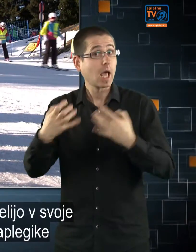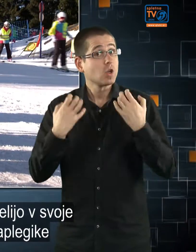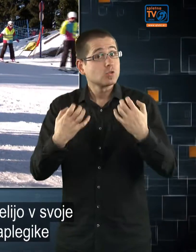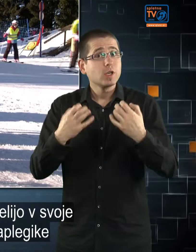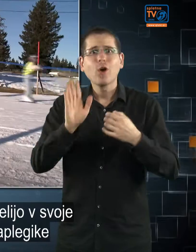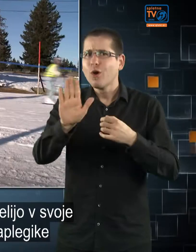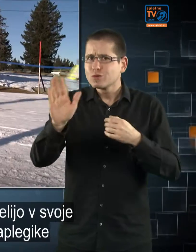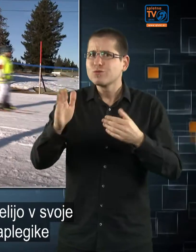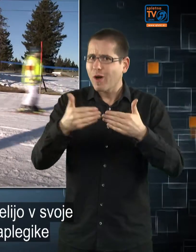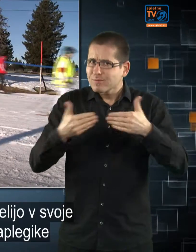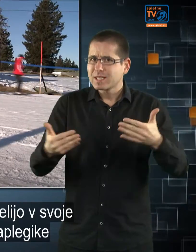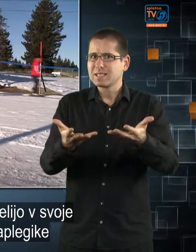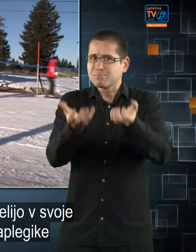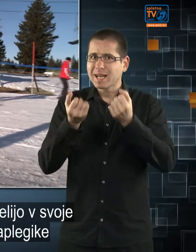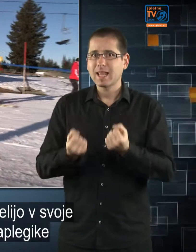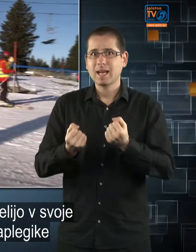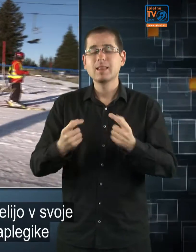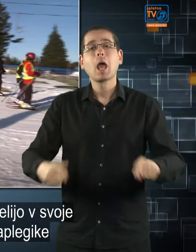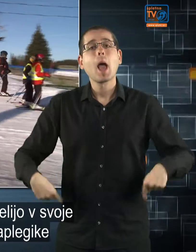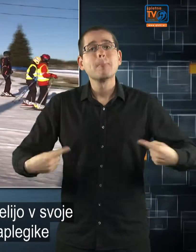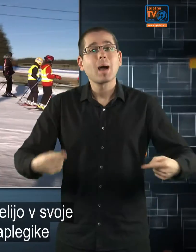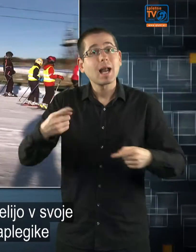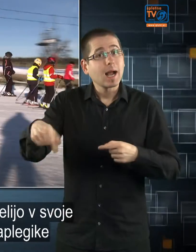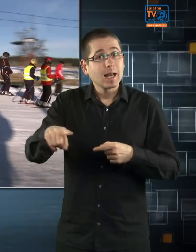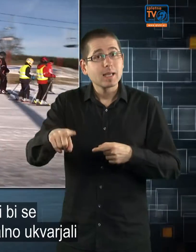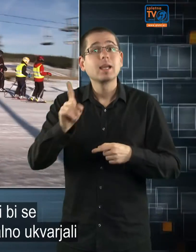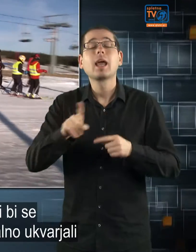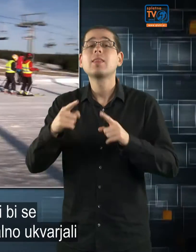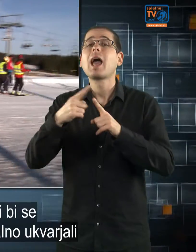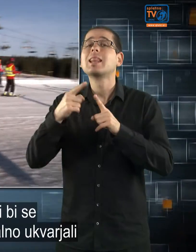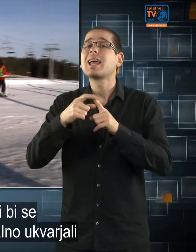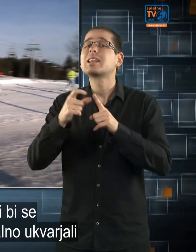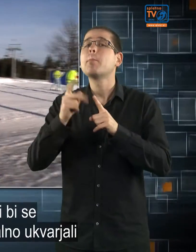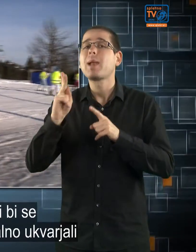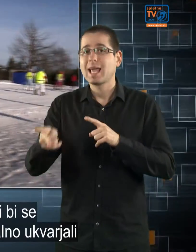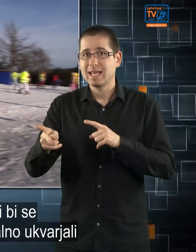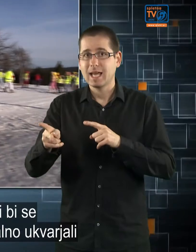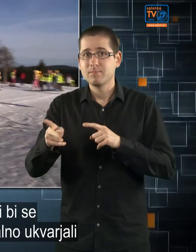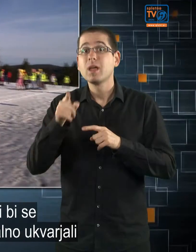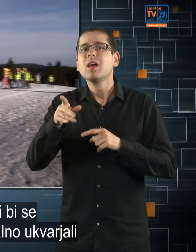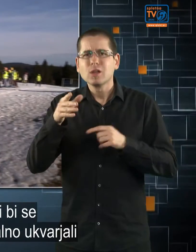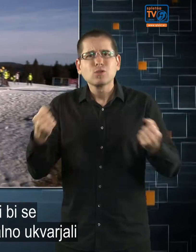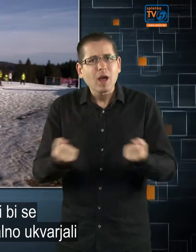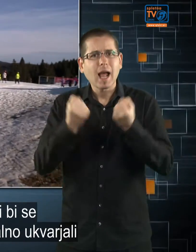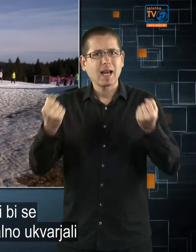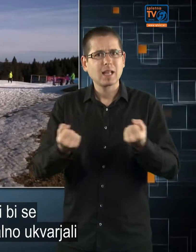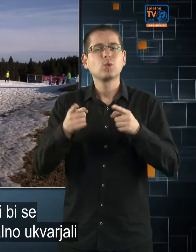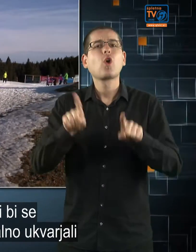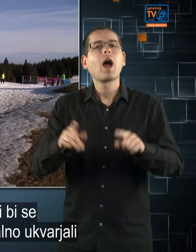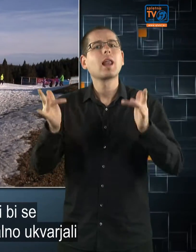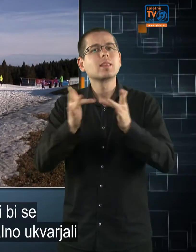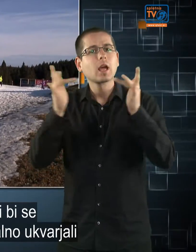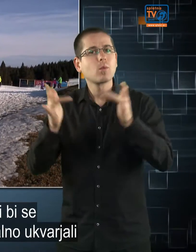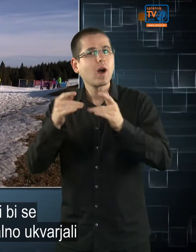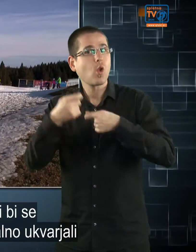pritegniti paraplegike in tetraplegike, ki bi se rekreativno ali tekmovalno ukvarjali s to športno